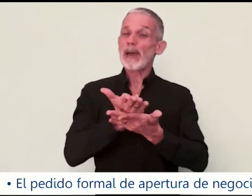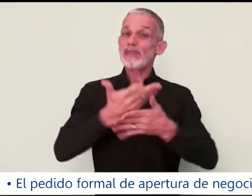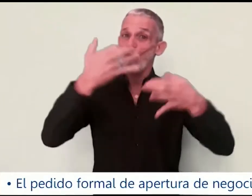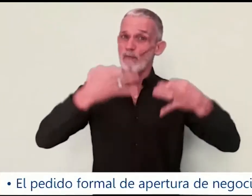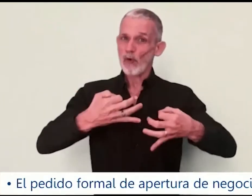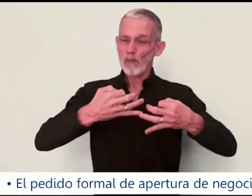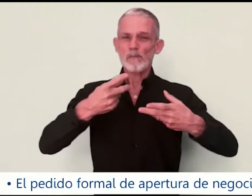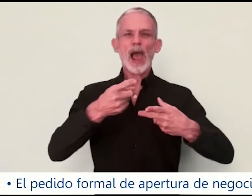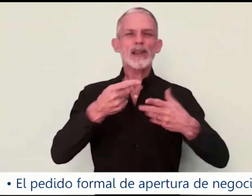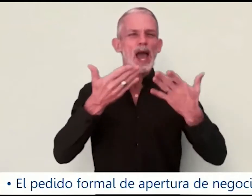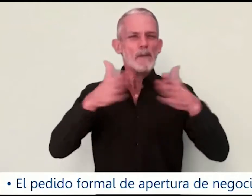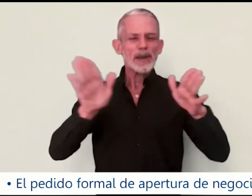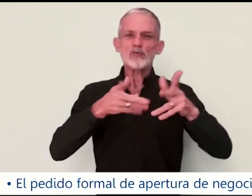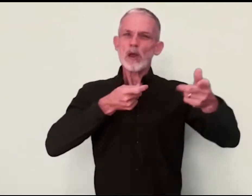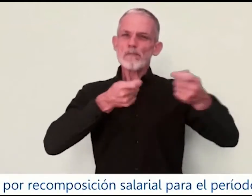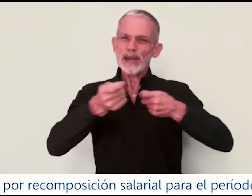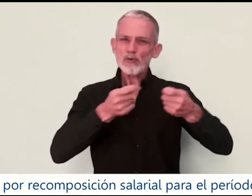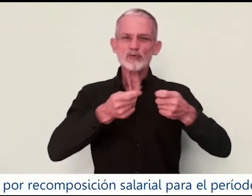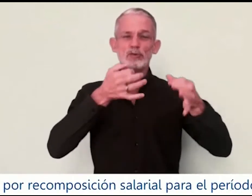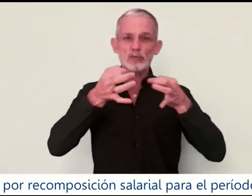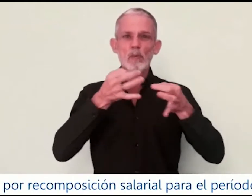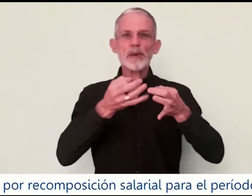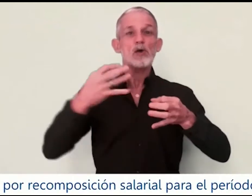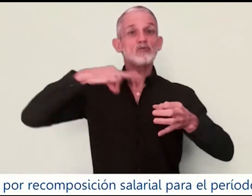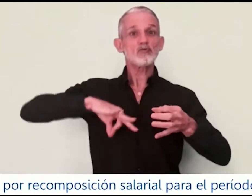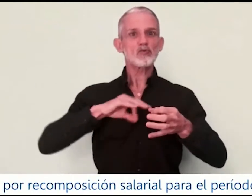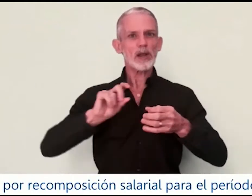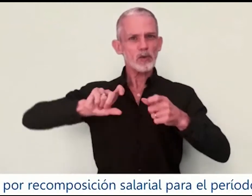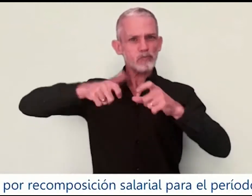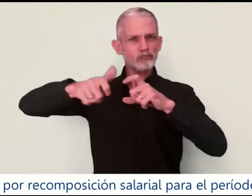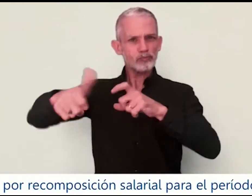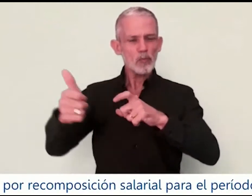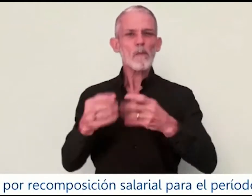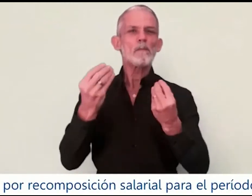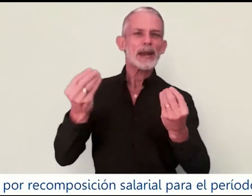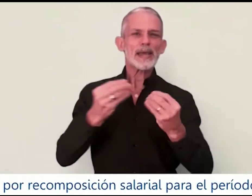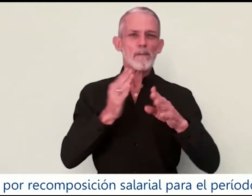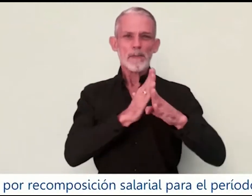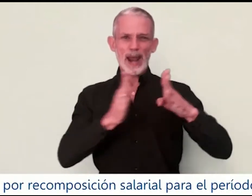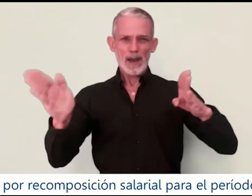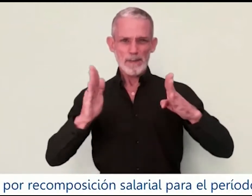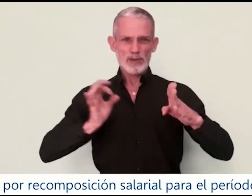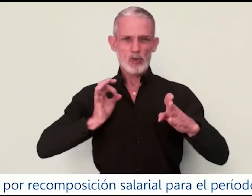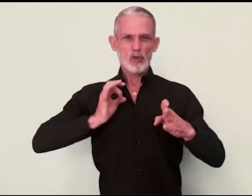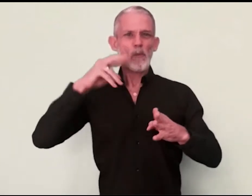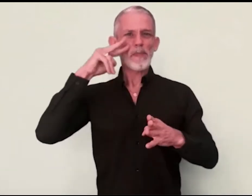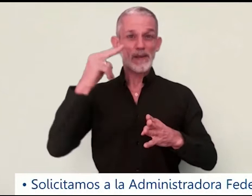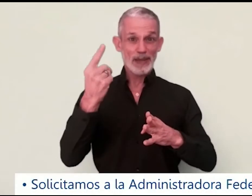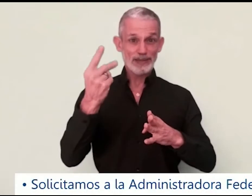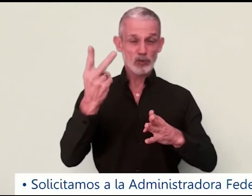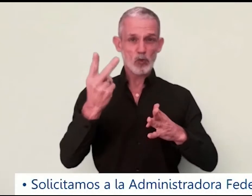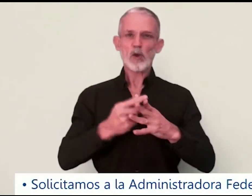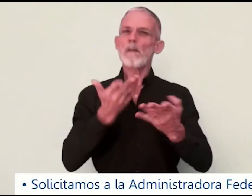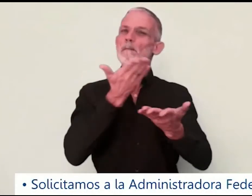apertura de negociación por recomposición salarial para el periodo 2021. Solicitamos a la